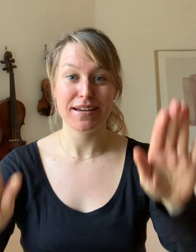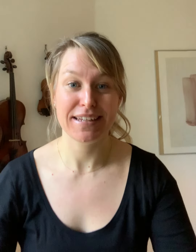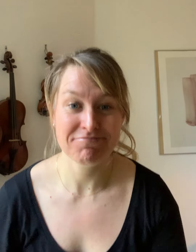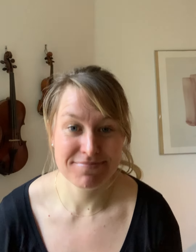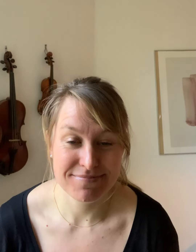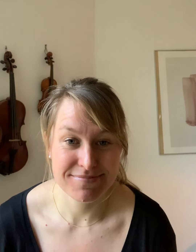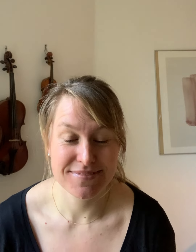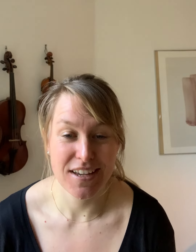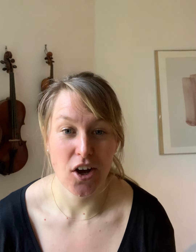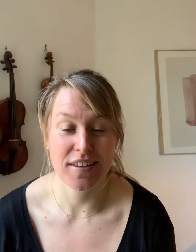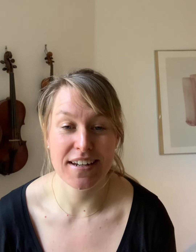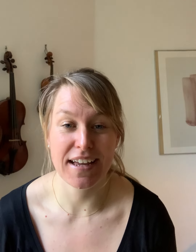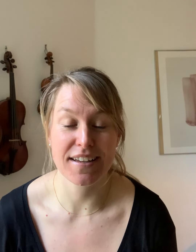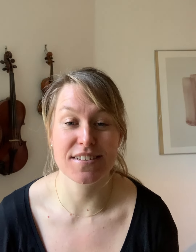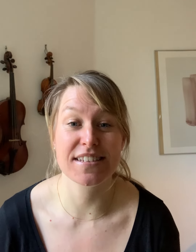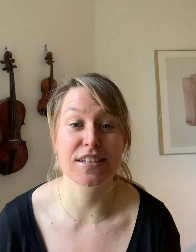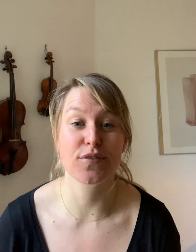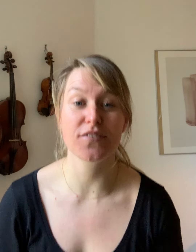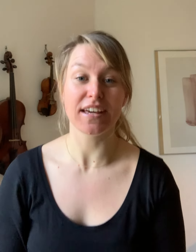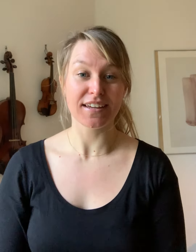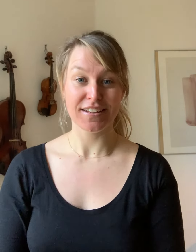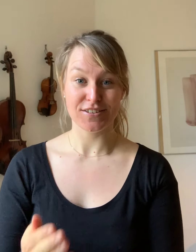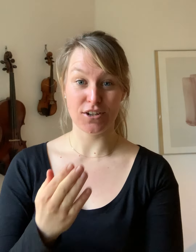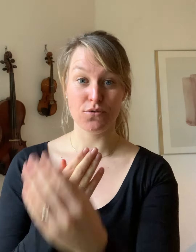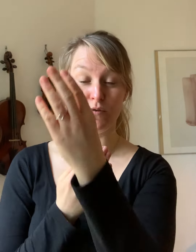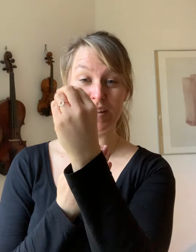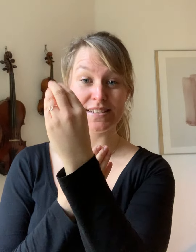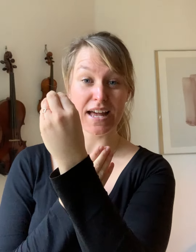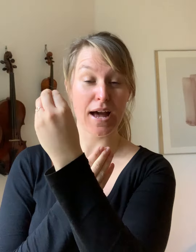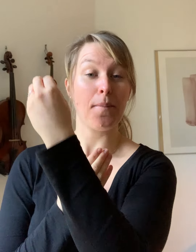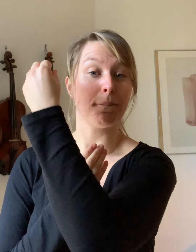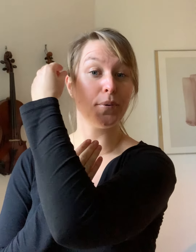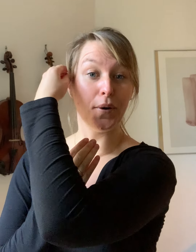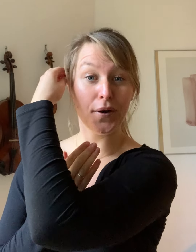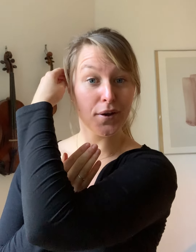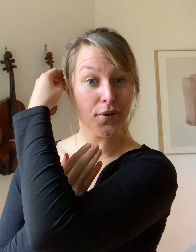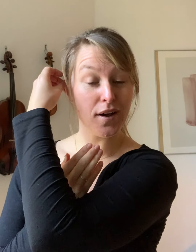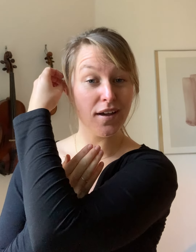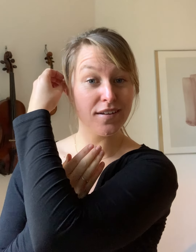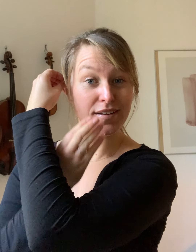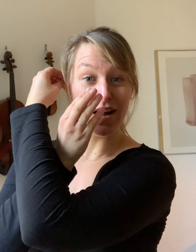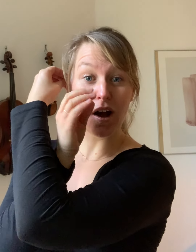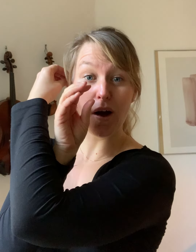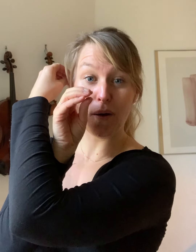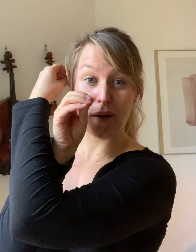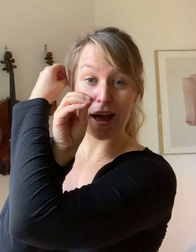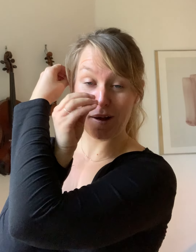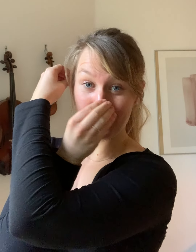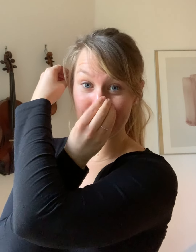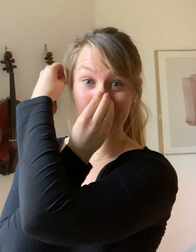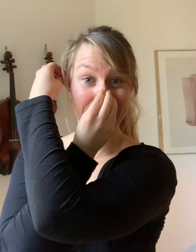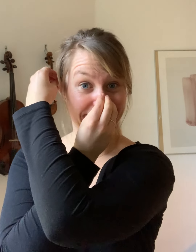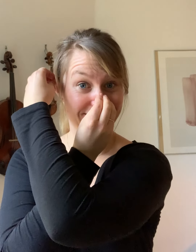igen, og denne gang så skifter vi. Så det er nu venstre arm på højre øre og højre arm på næsen.